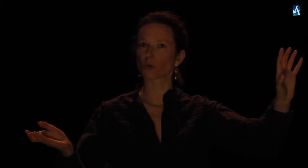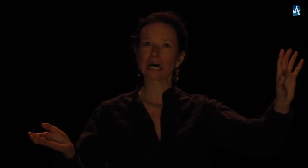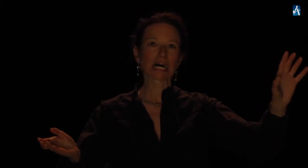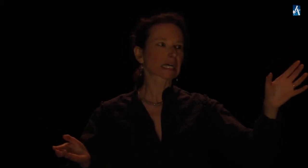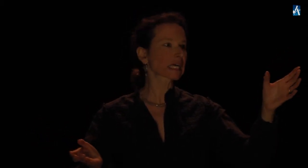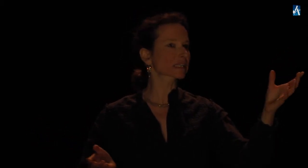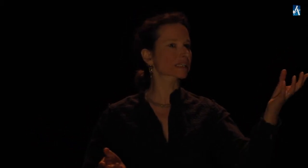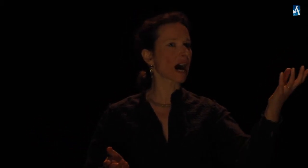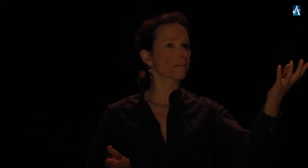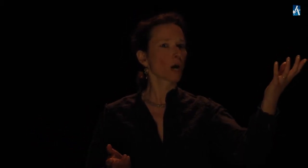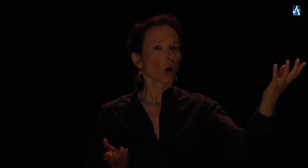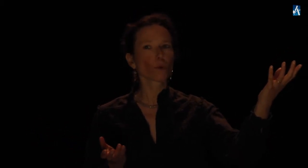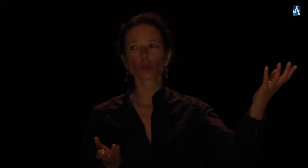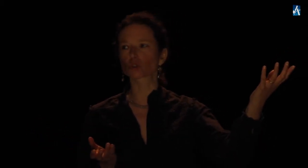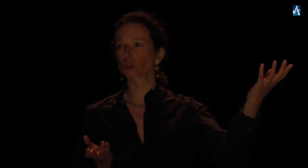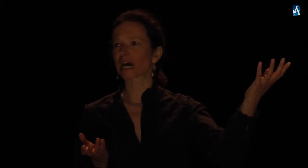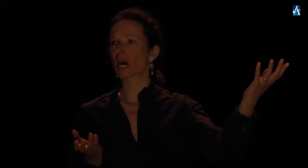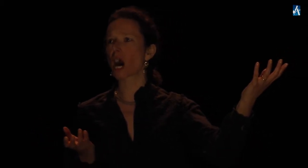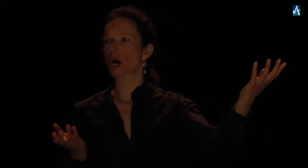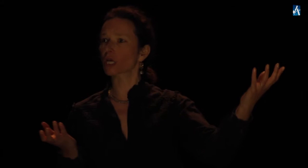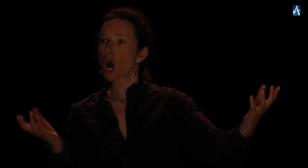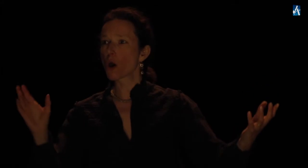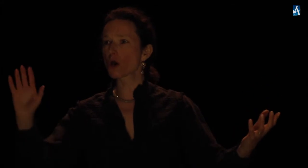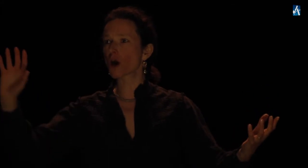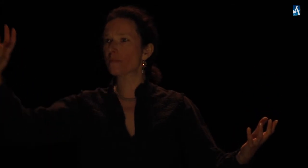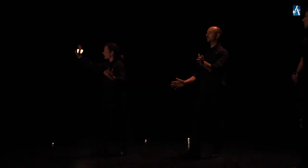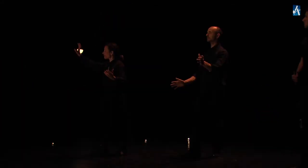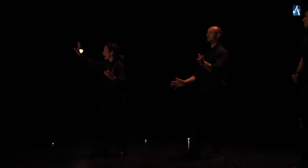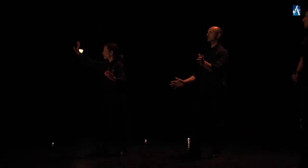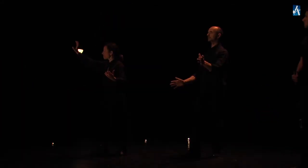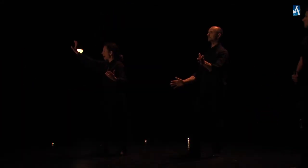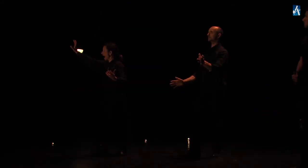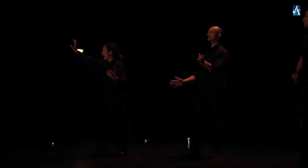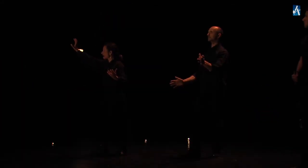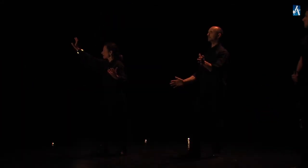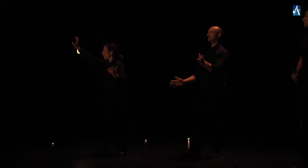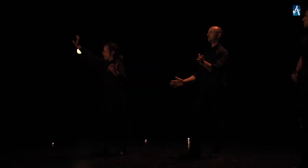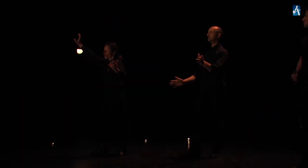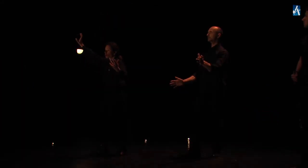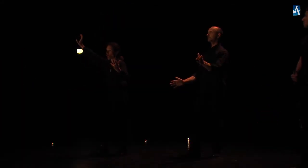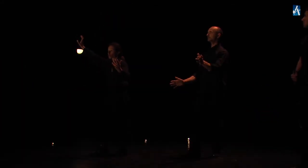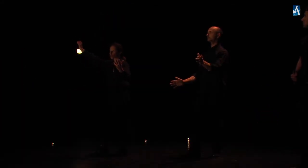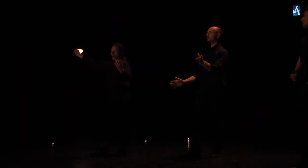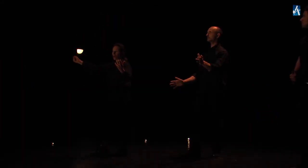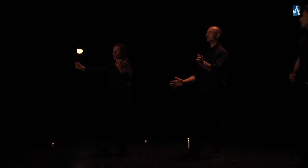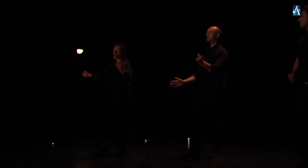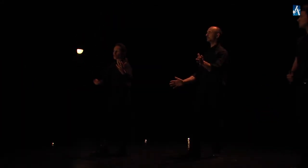Qu'il somme pour tout accueillir Une barbare mais De trois coups de